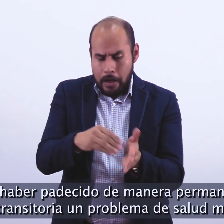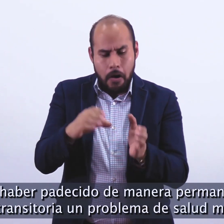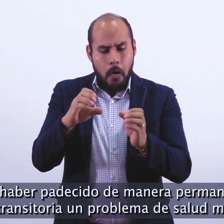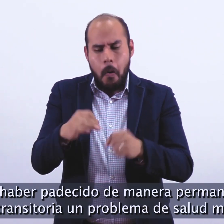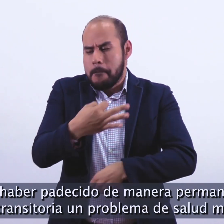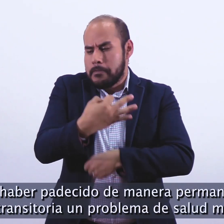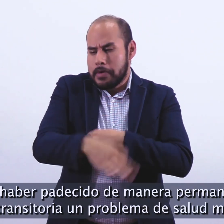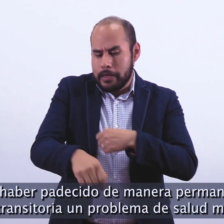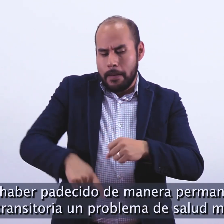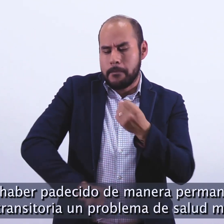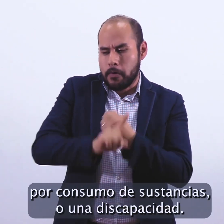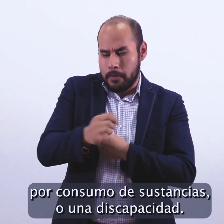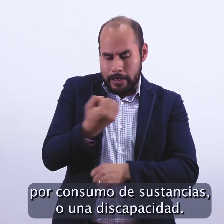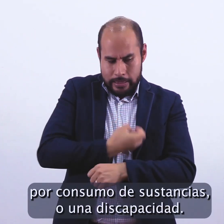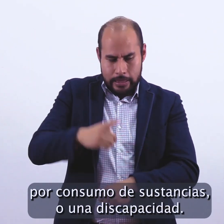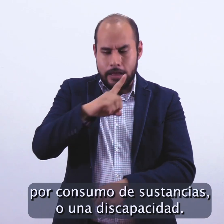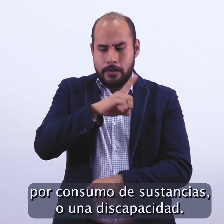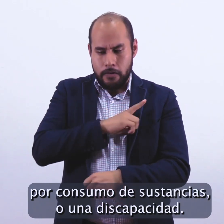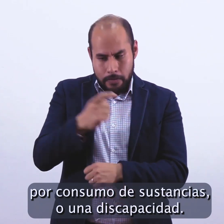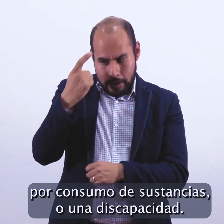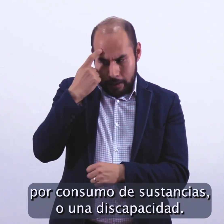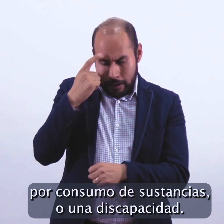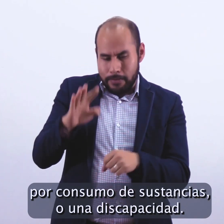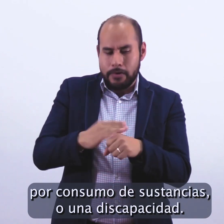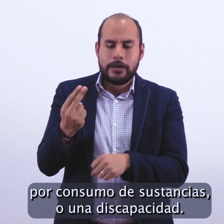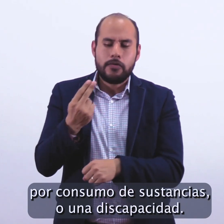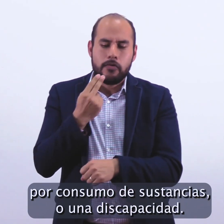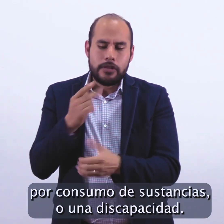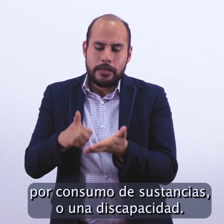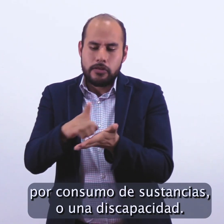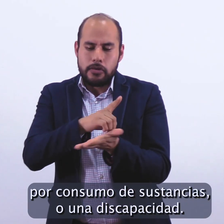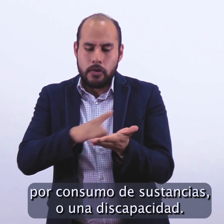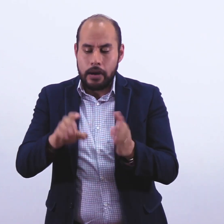problema de salud mental por consumo de sustancias o una discapacidad.